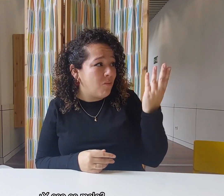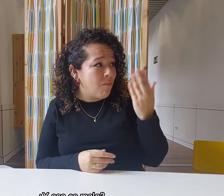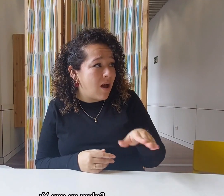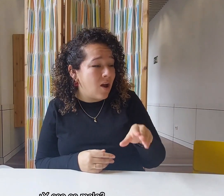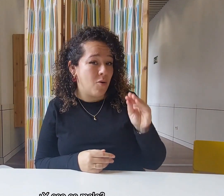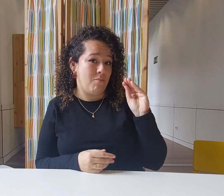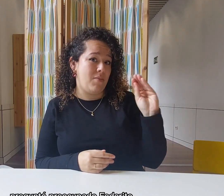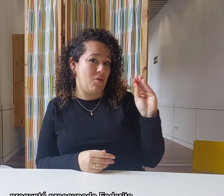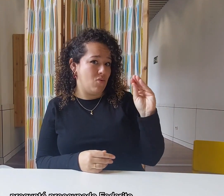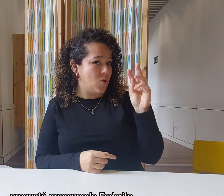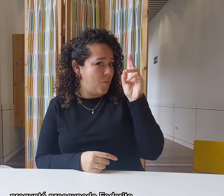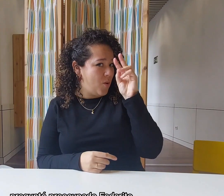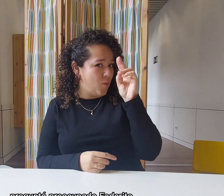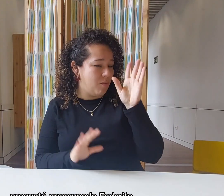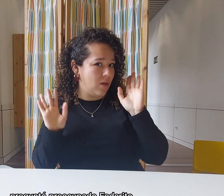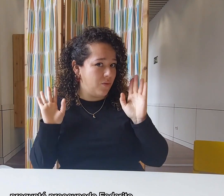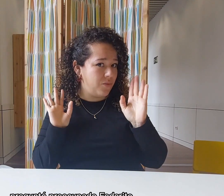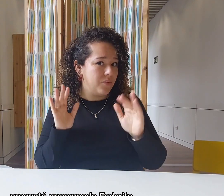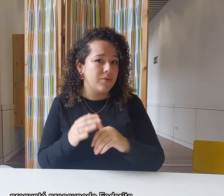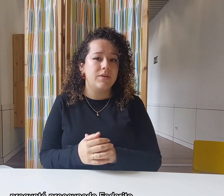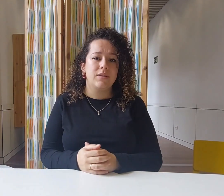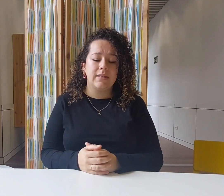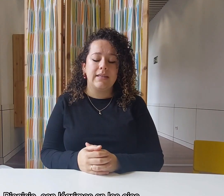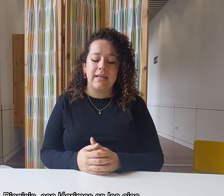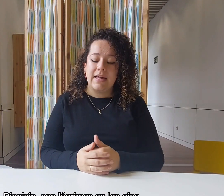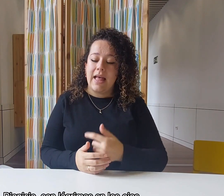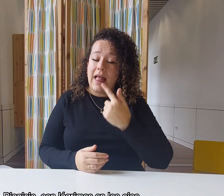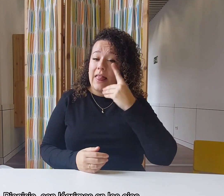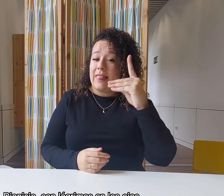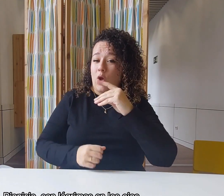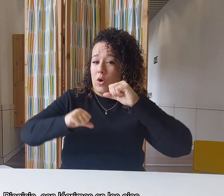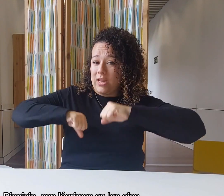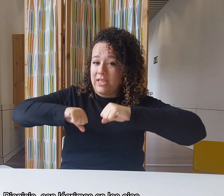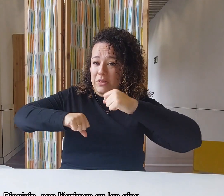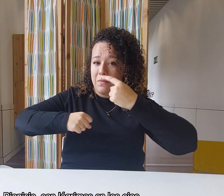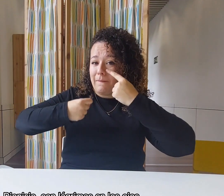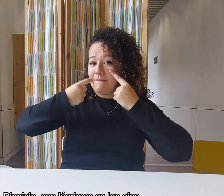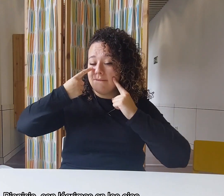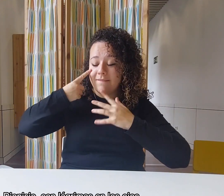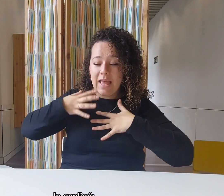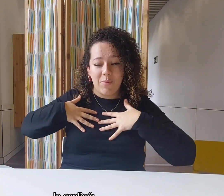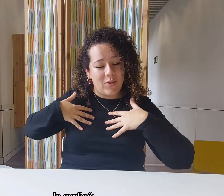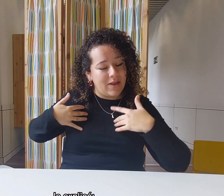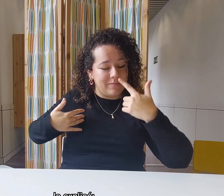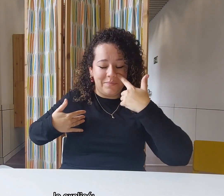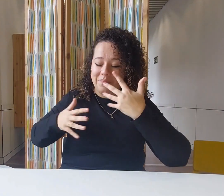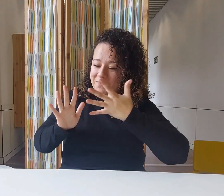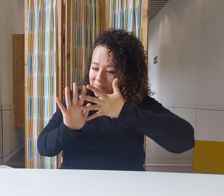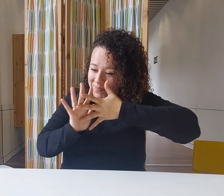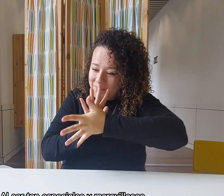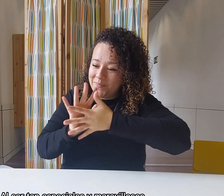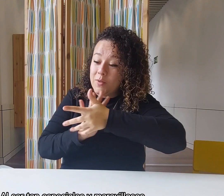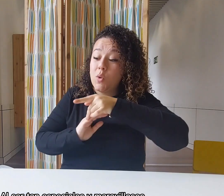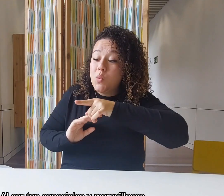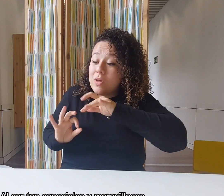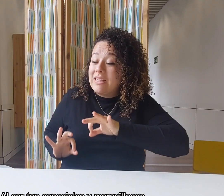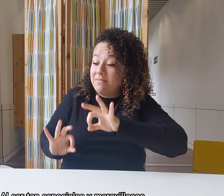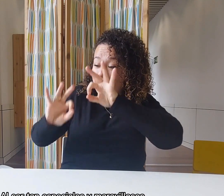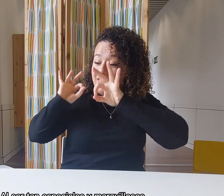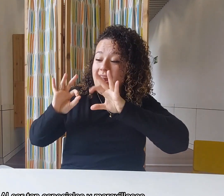eso es malo? preguntó preocupado Federito. Dionisio, con lágrimas en los ojos, le explicó. Al ser tan especiales y